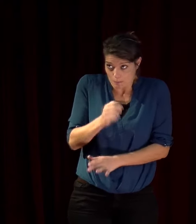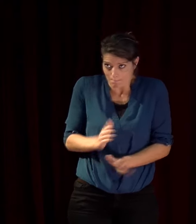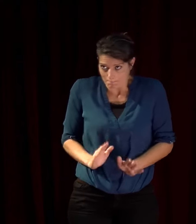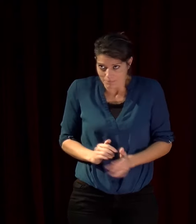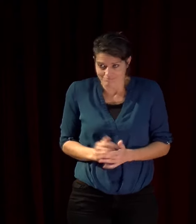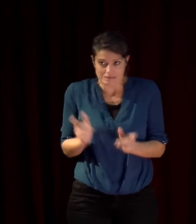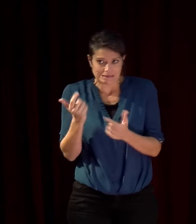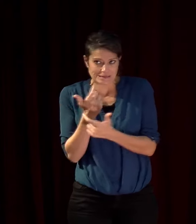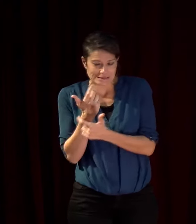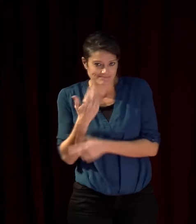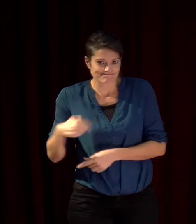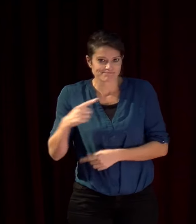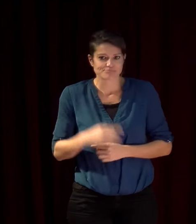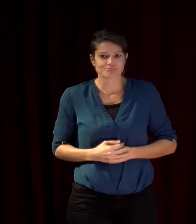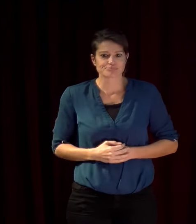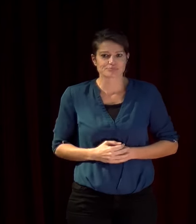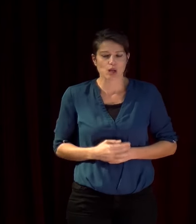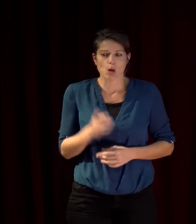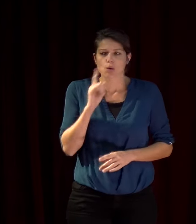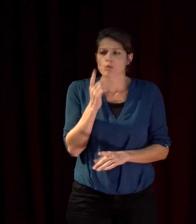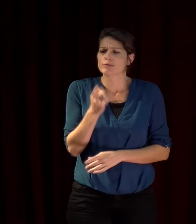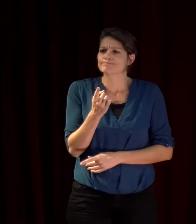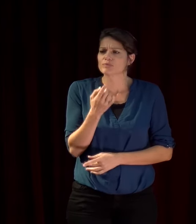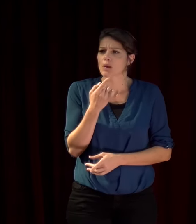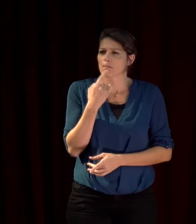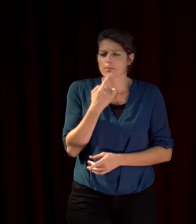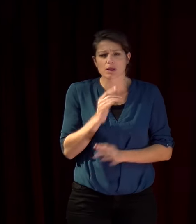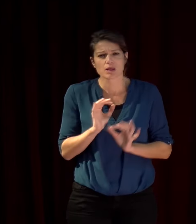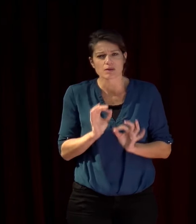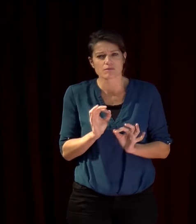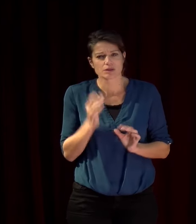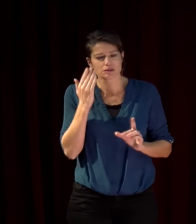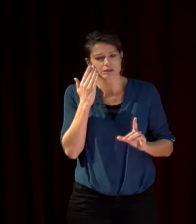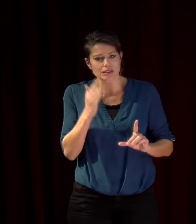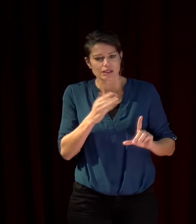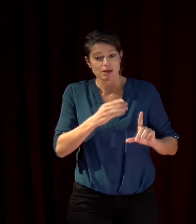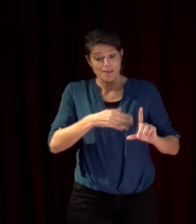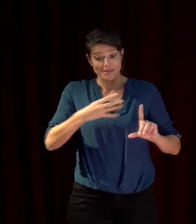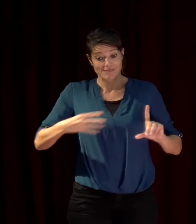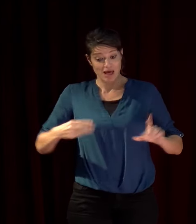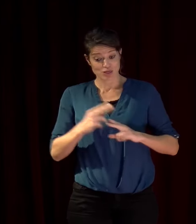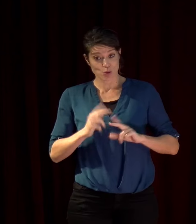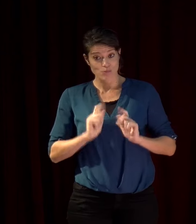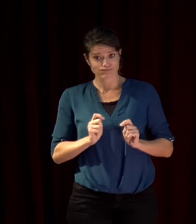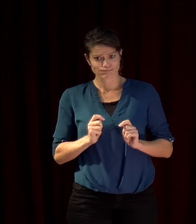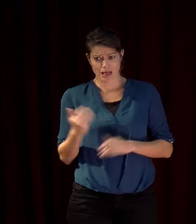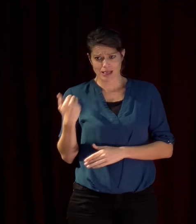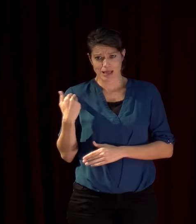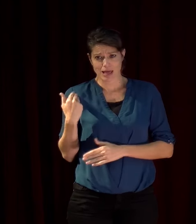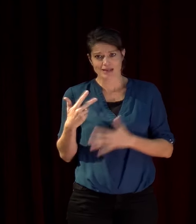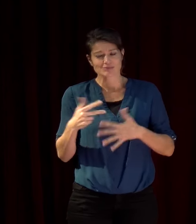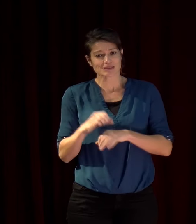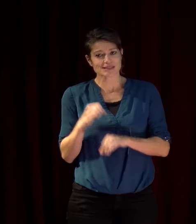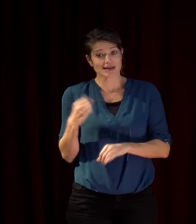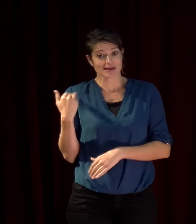parce que vous avez appelé vous avez parlé du nom de la Méditerranée qui est récente 18ème pour les européens